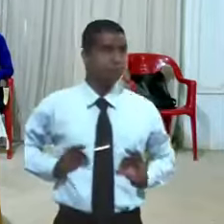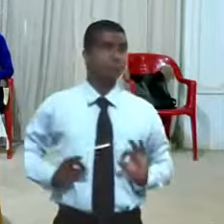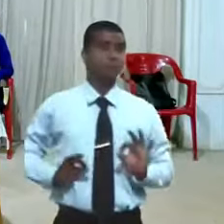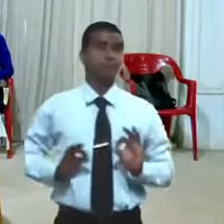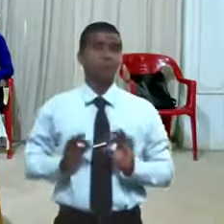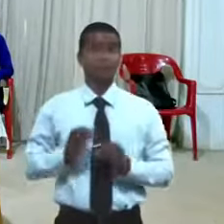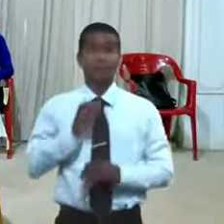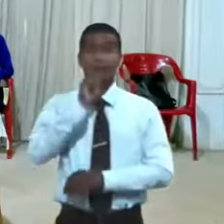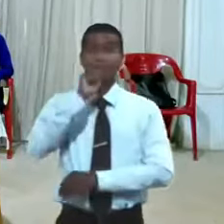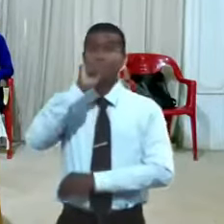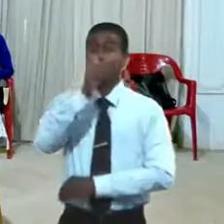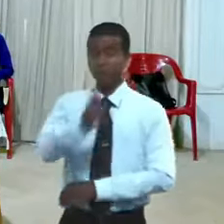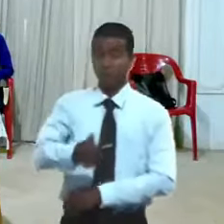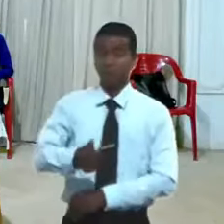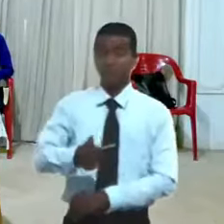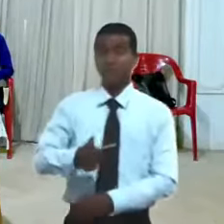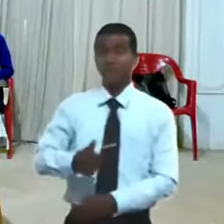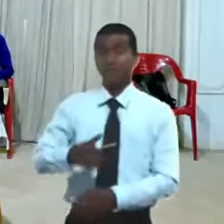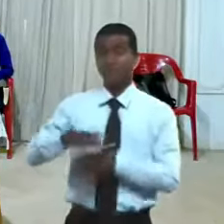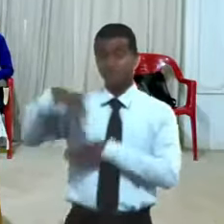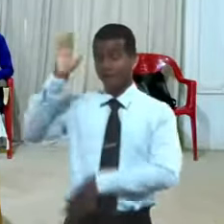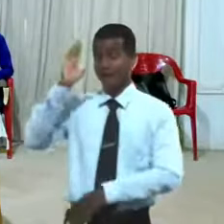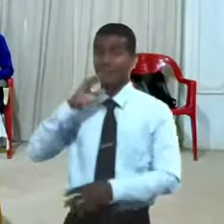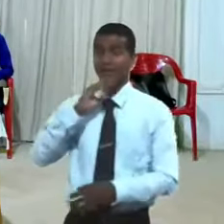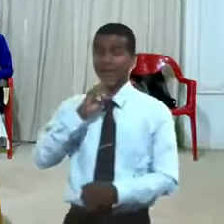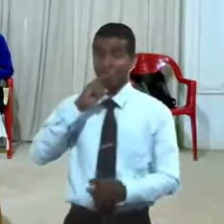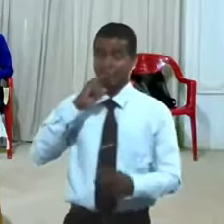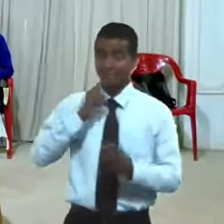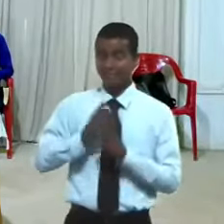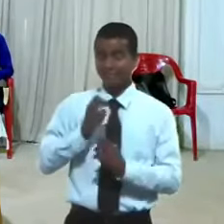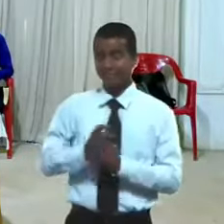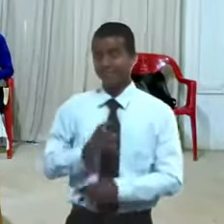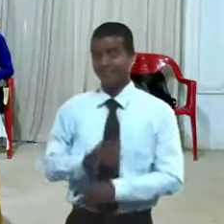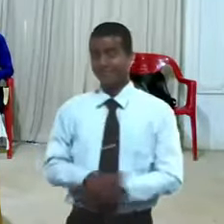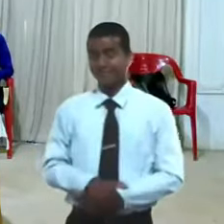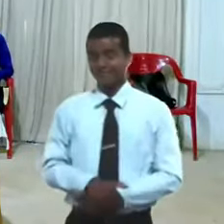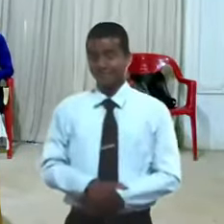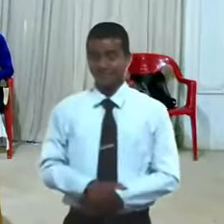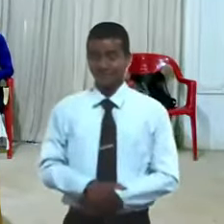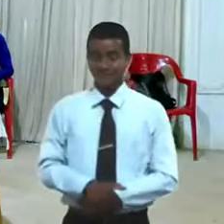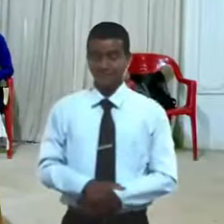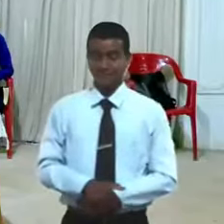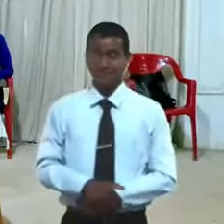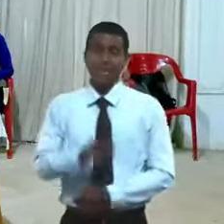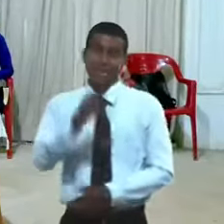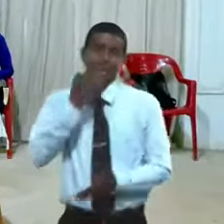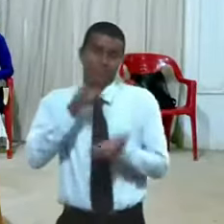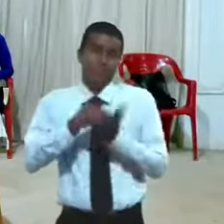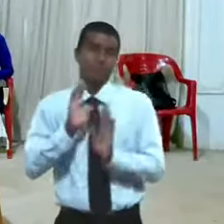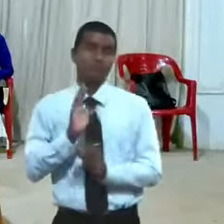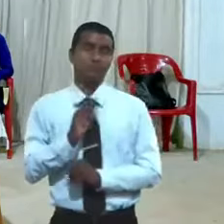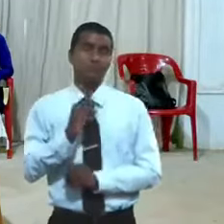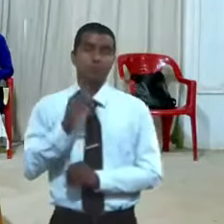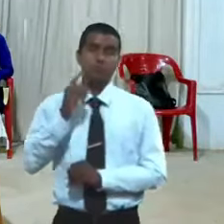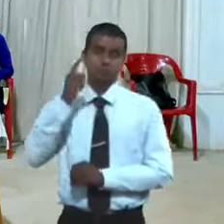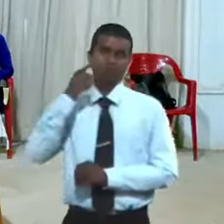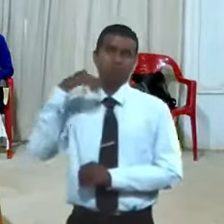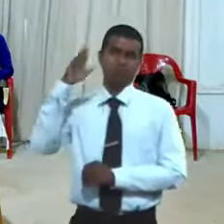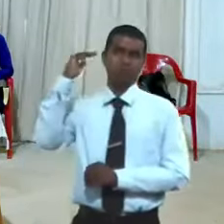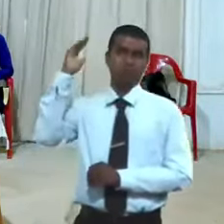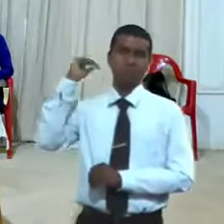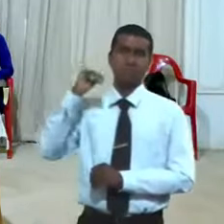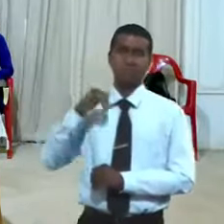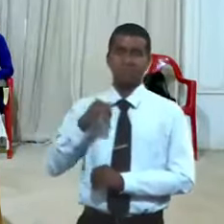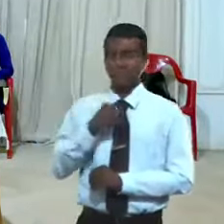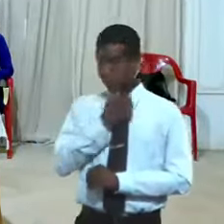le cuesta imagínense que una vez le dieron